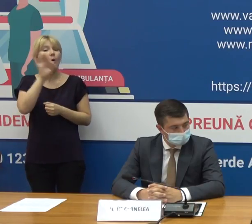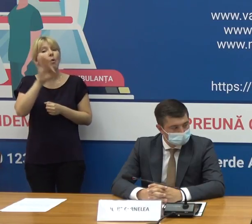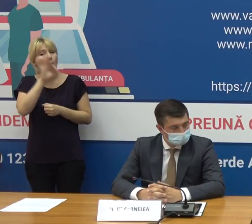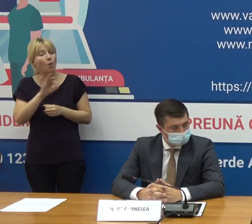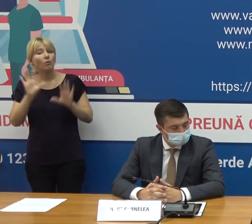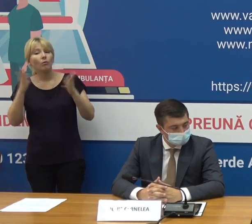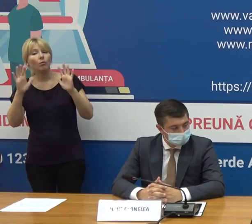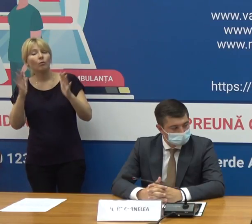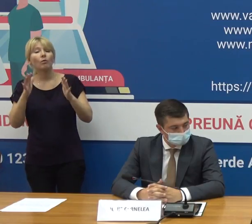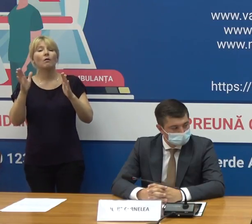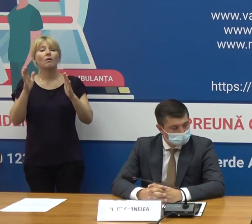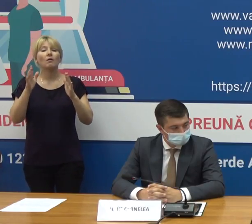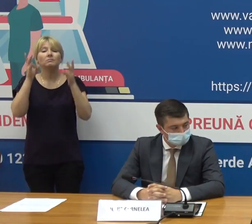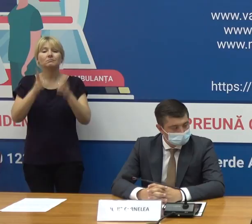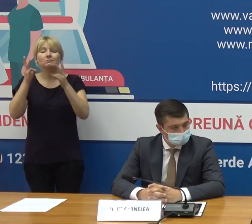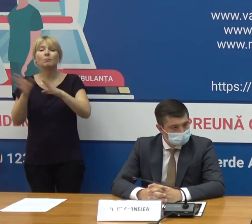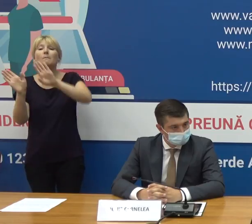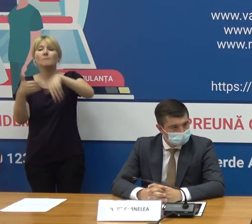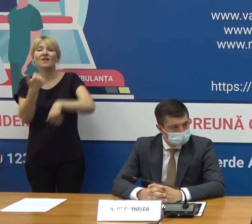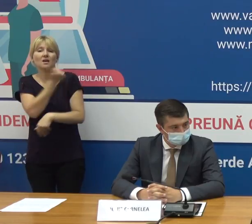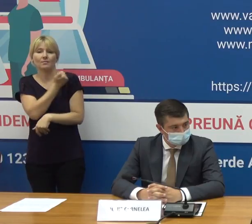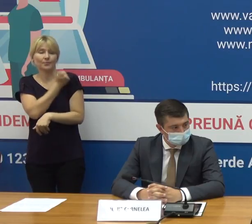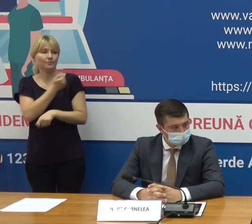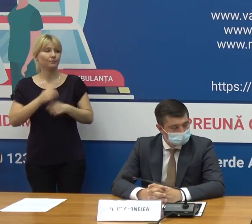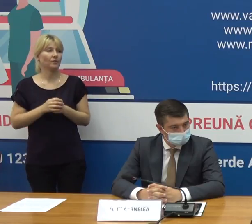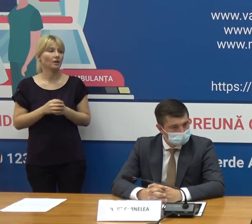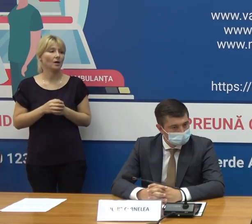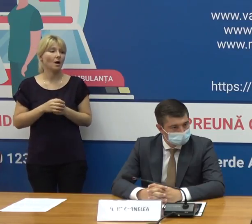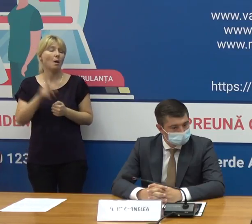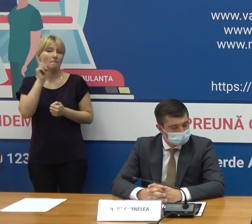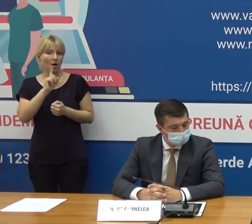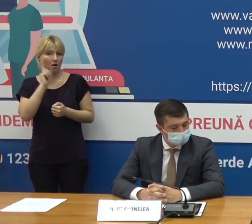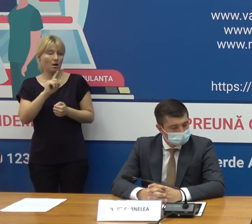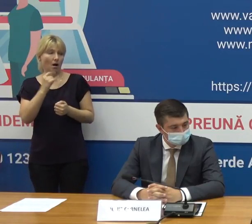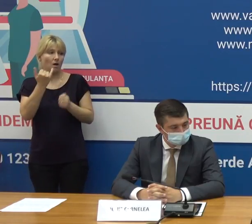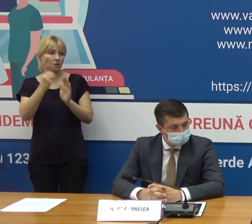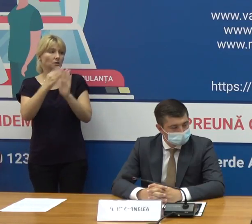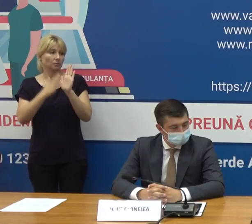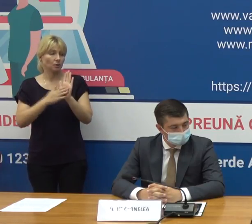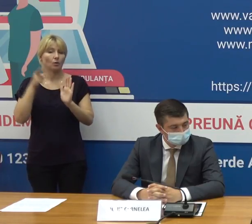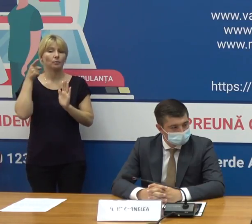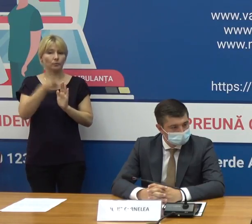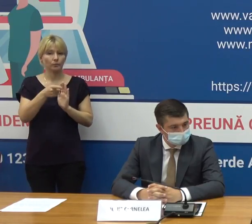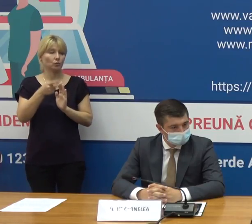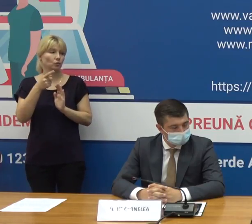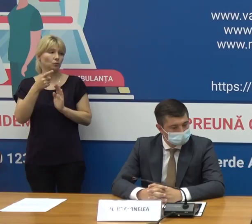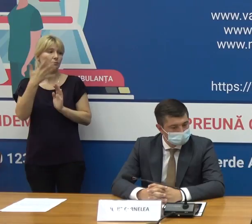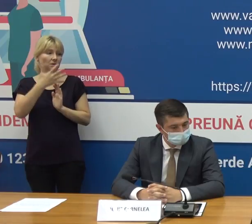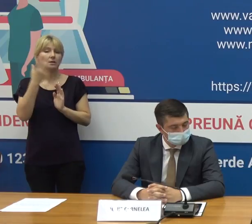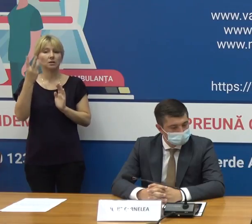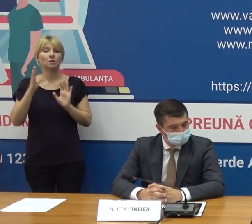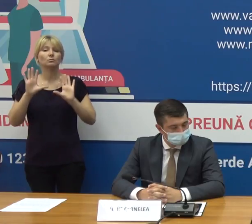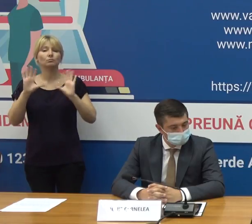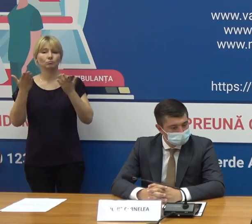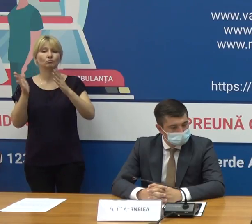adverse post imunizare până la momentul au fost raportate 1453 de evenimente